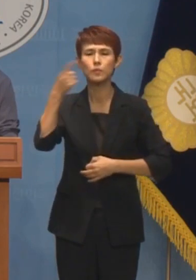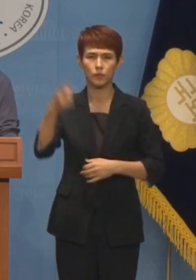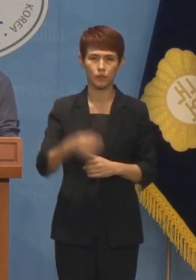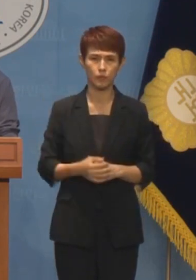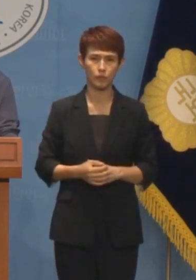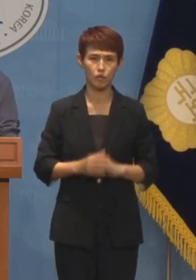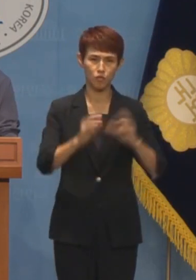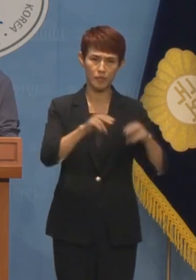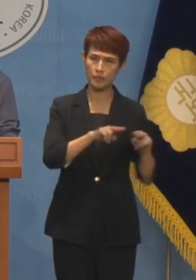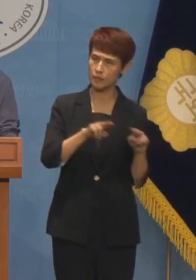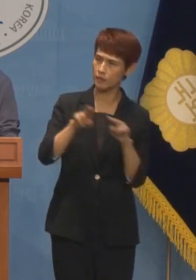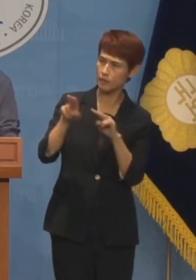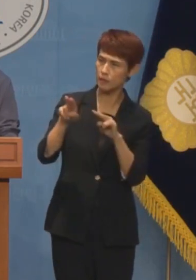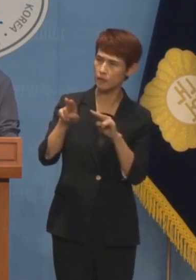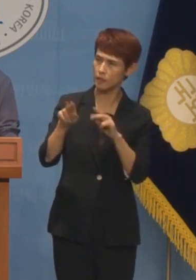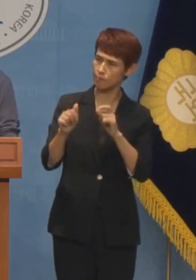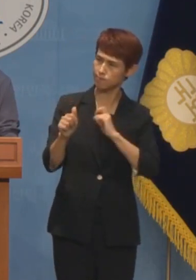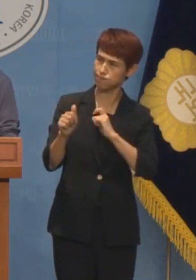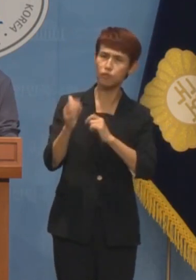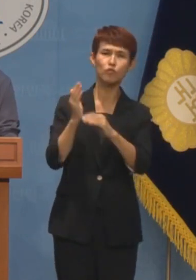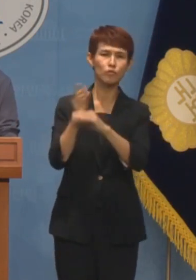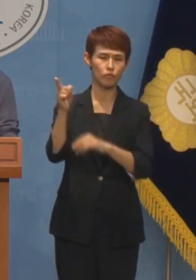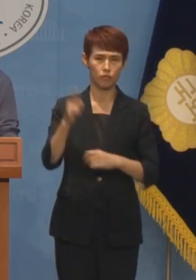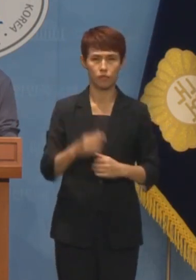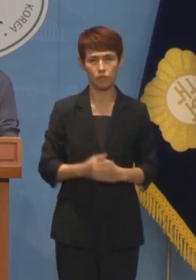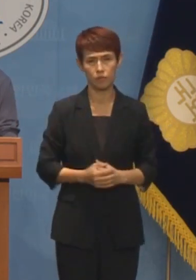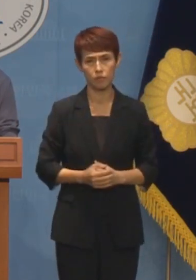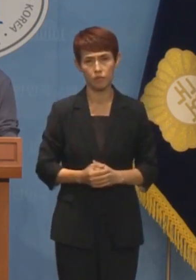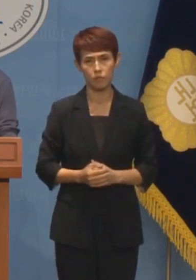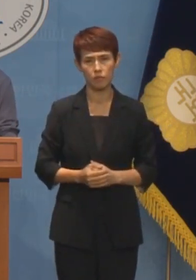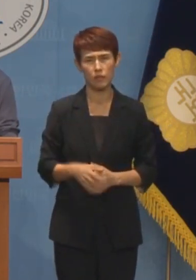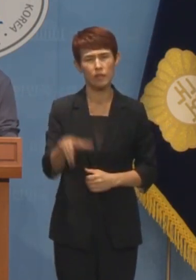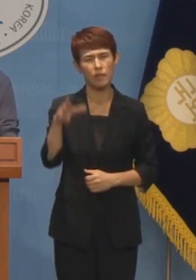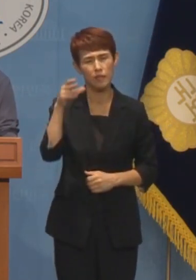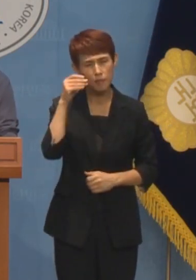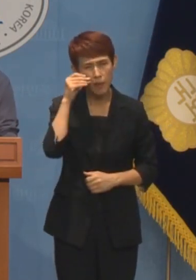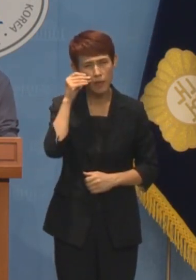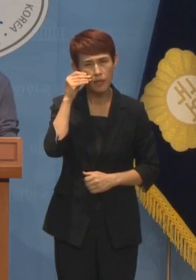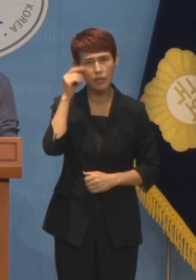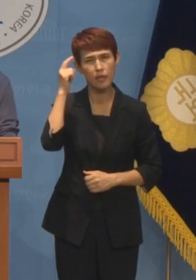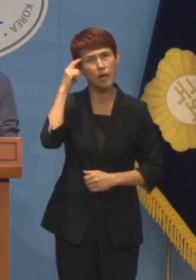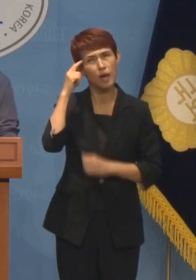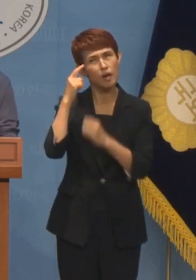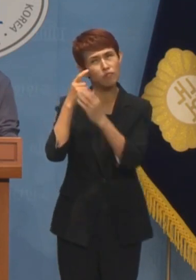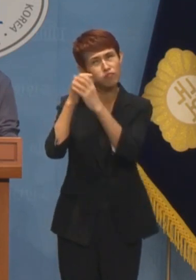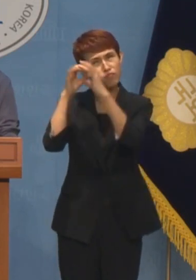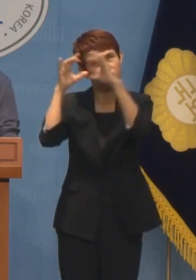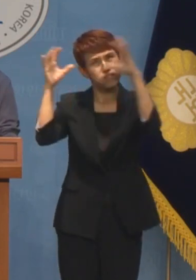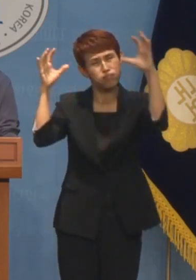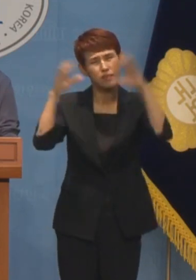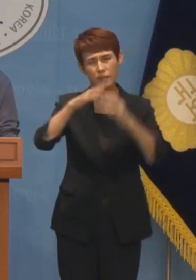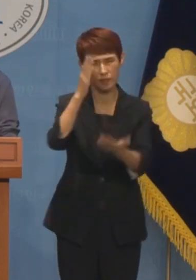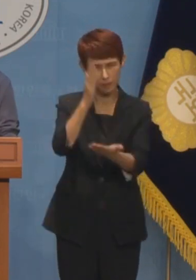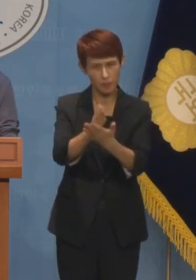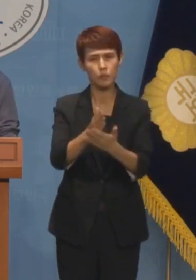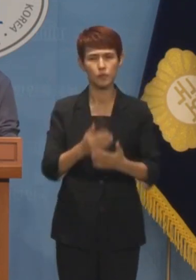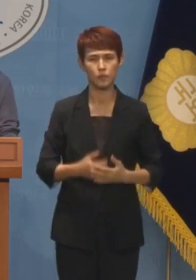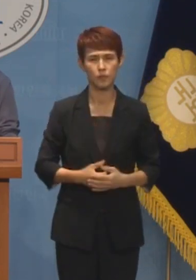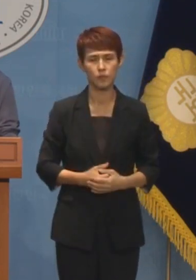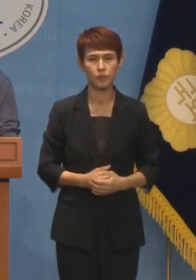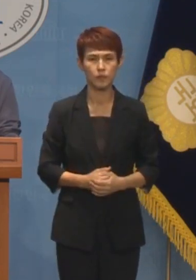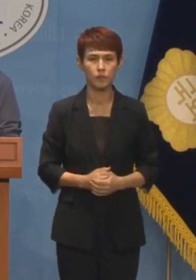의심의 눈초리를 보내는 것 아니겠습니까? 제발 헛된 망상에서 헤어나오시기를